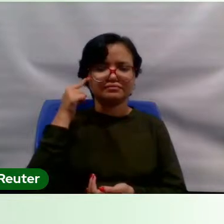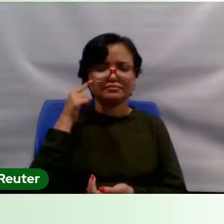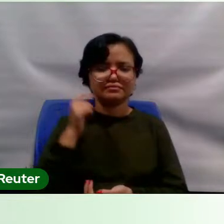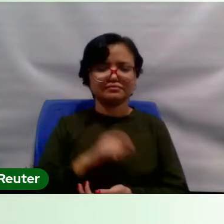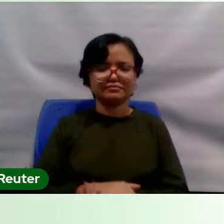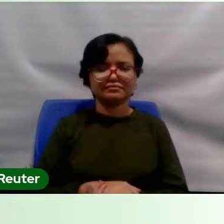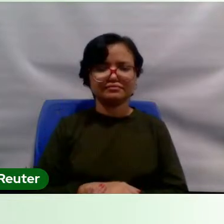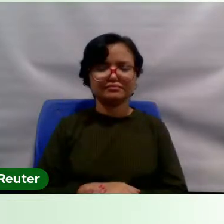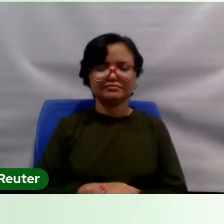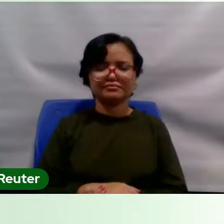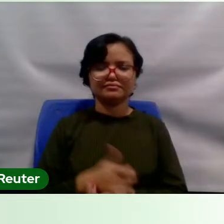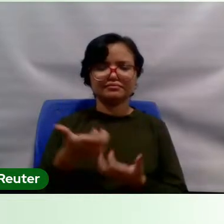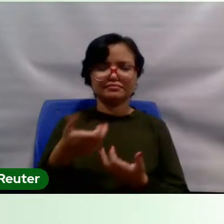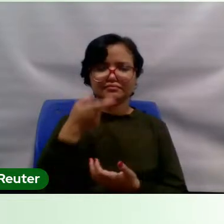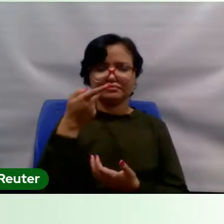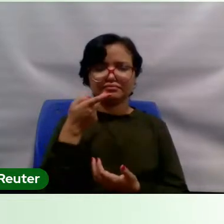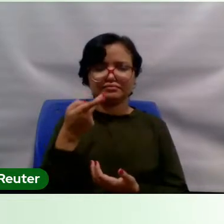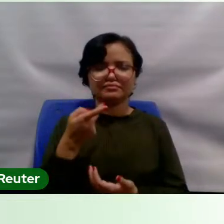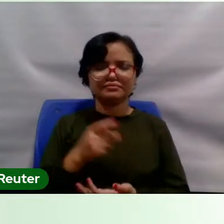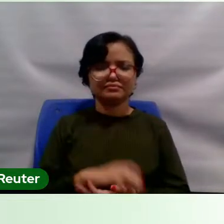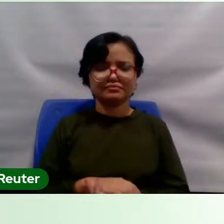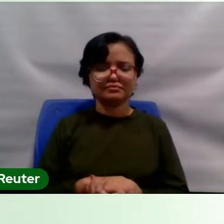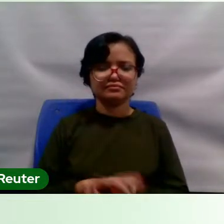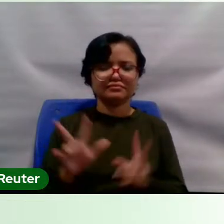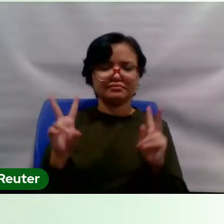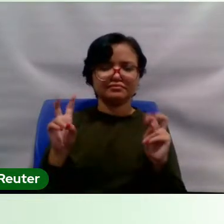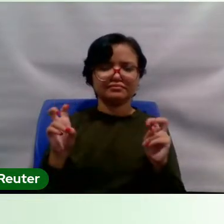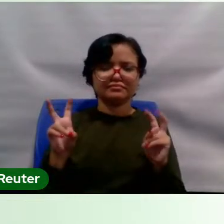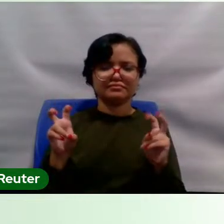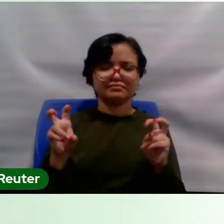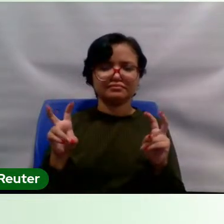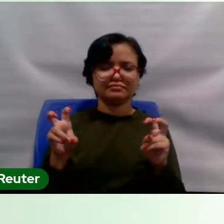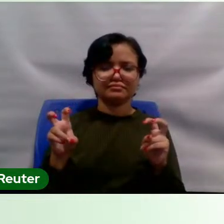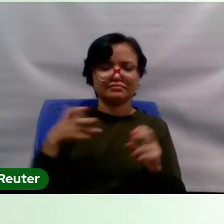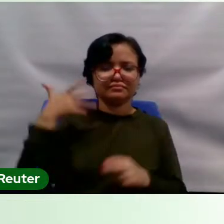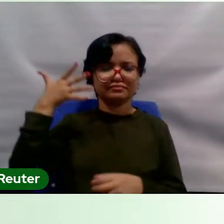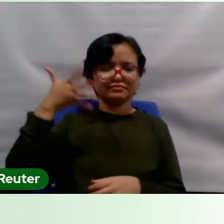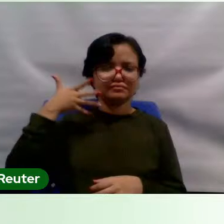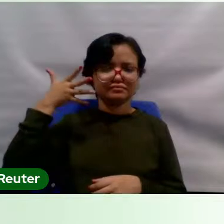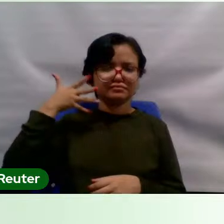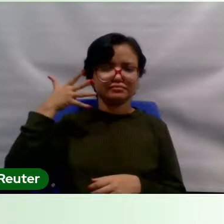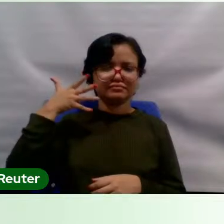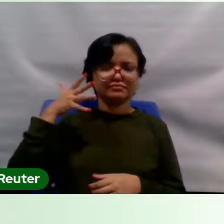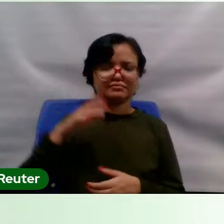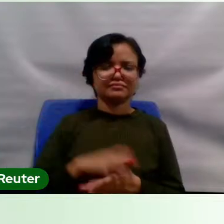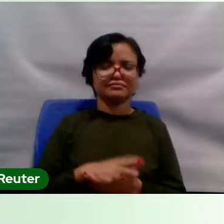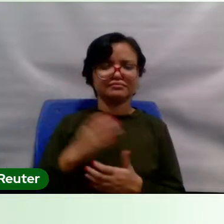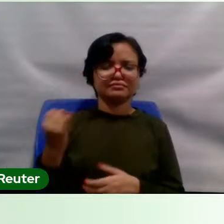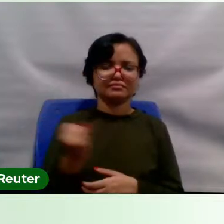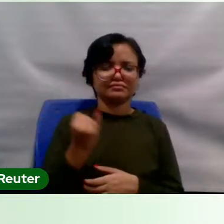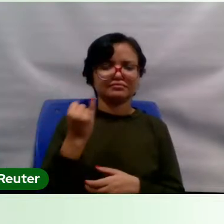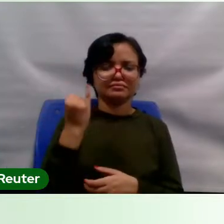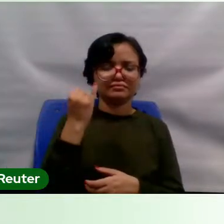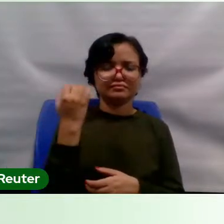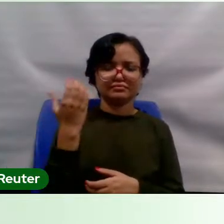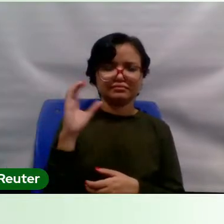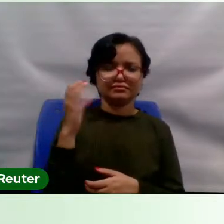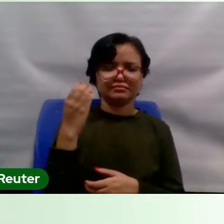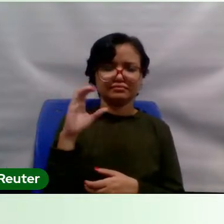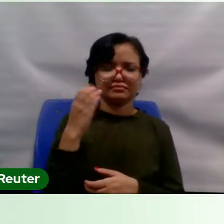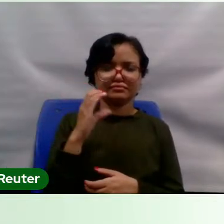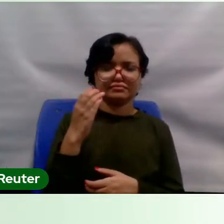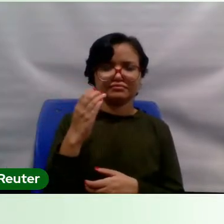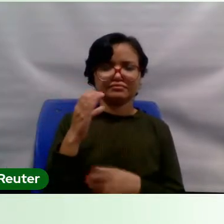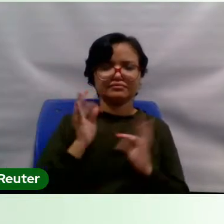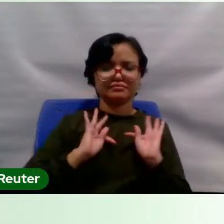eu quero dizer que o título da conferência, né? A importância da ciência, da tecnologia